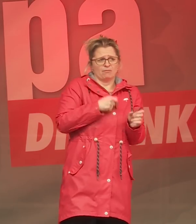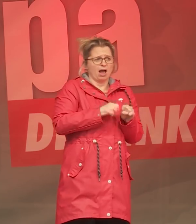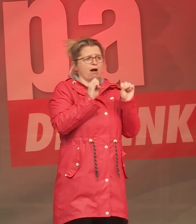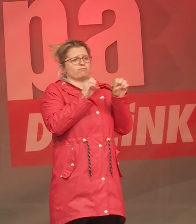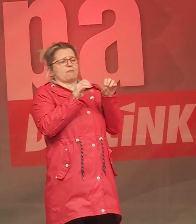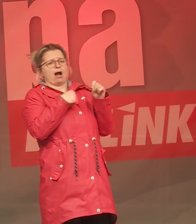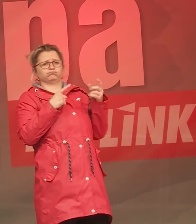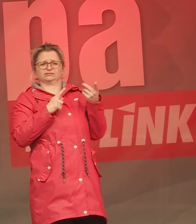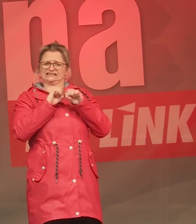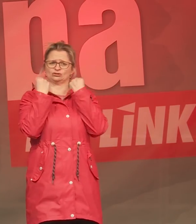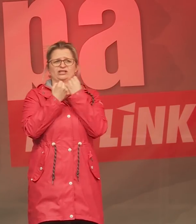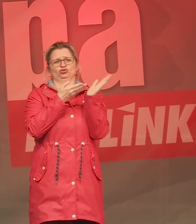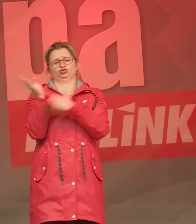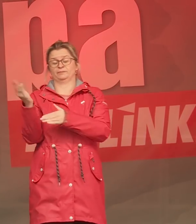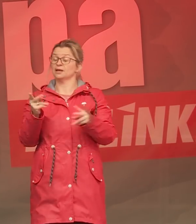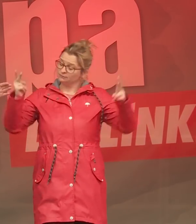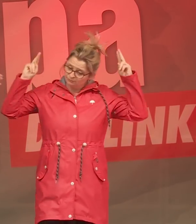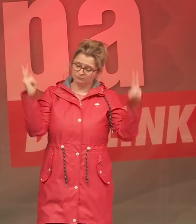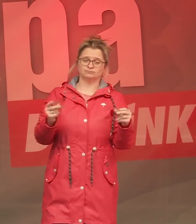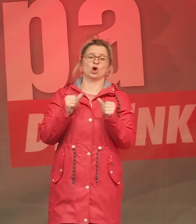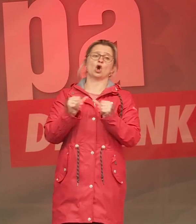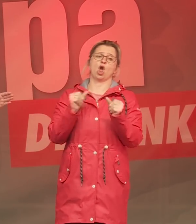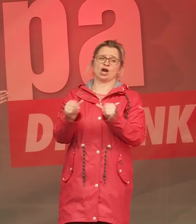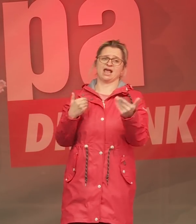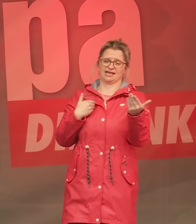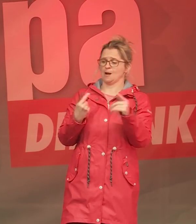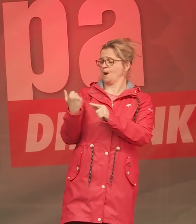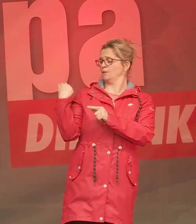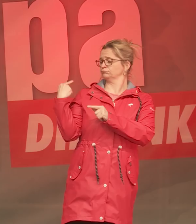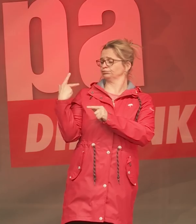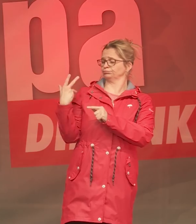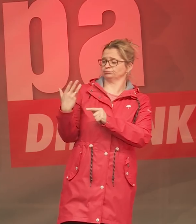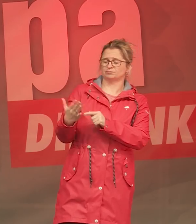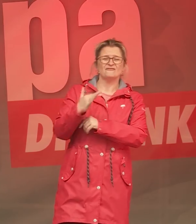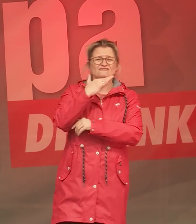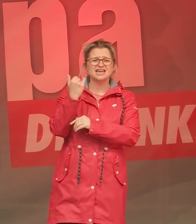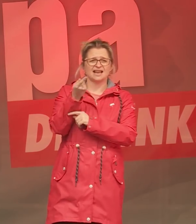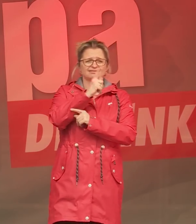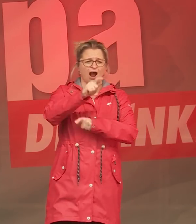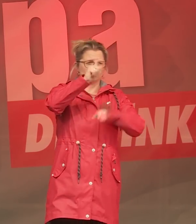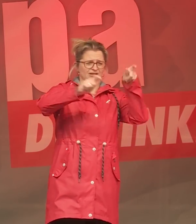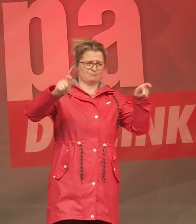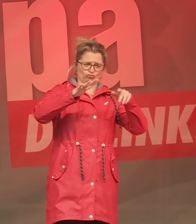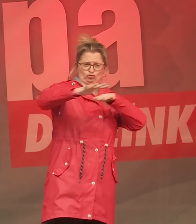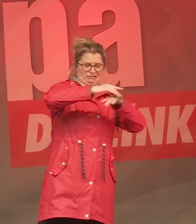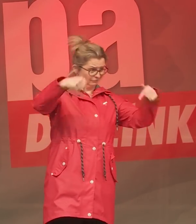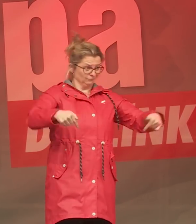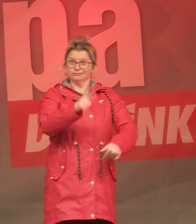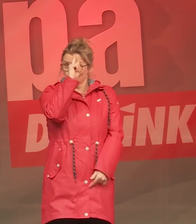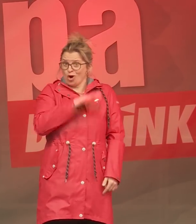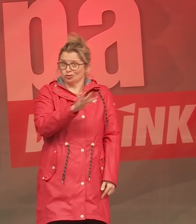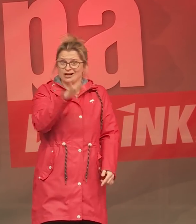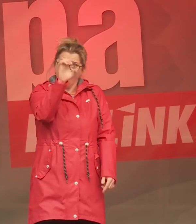sagen, ich bin sehr, sehr glücklich darüber, dass in den vergangenen Wochen tausende Menschen hier in Deutschland und